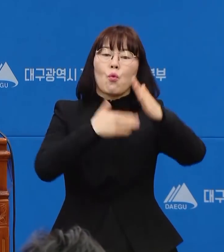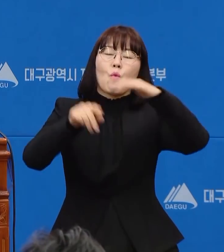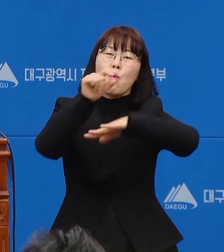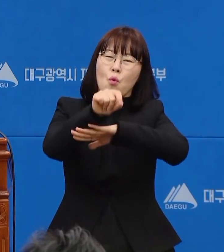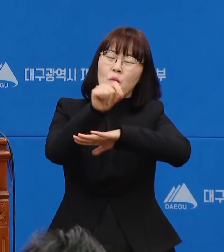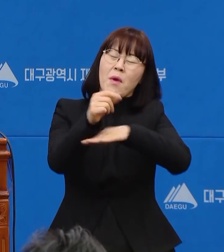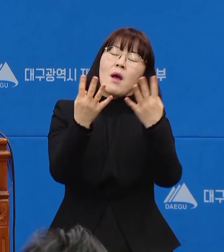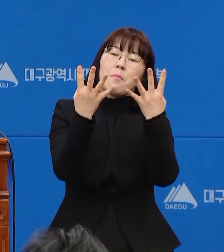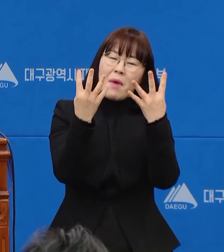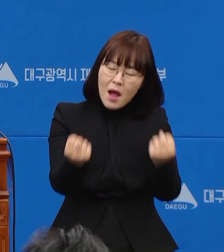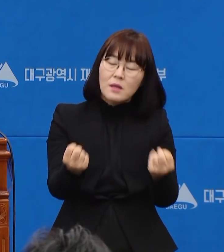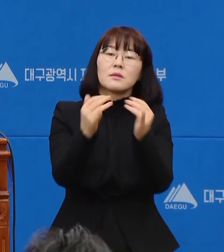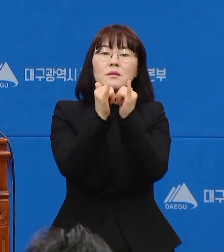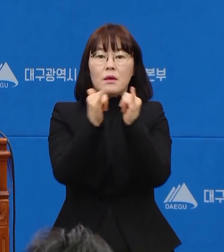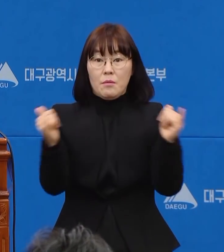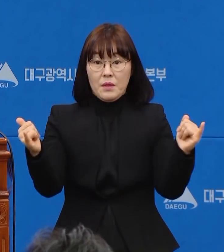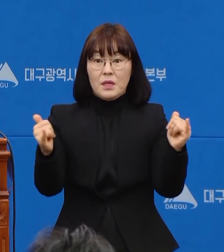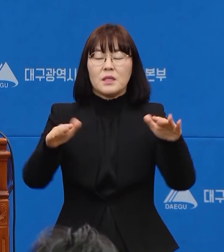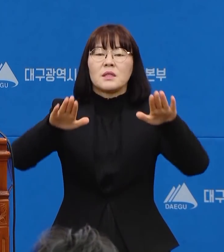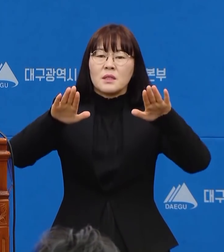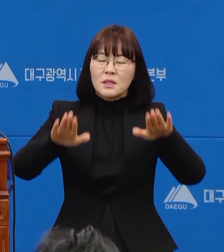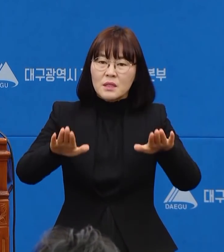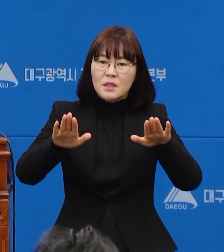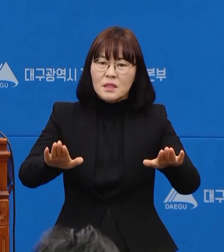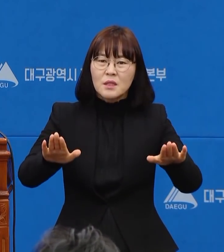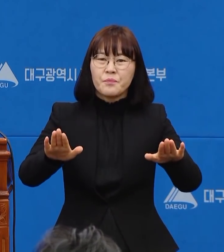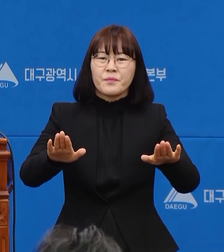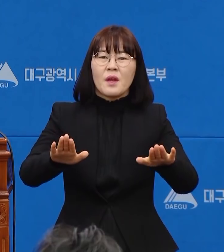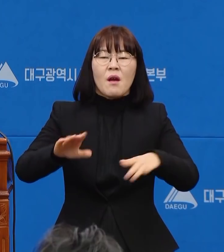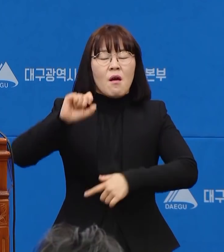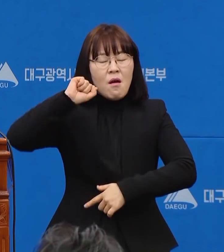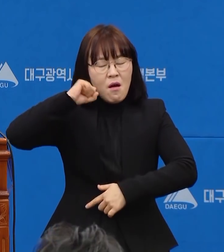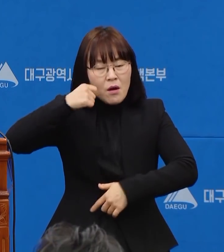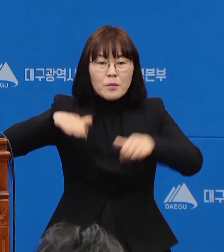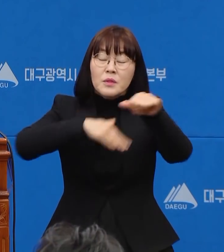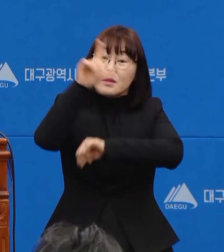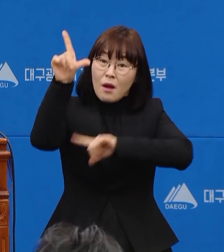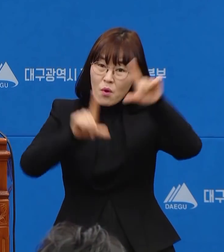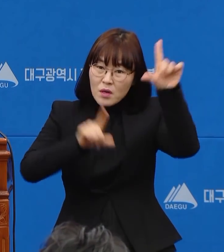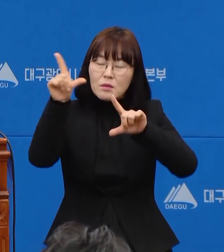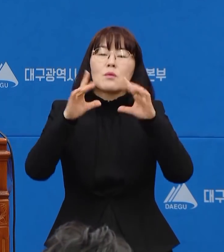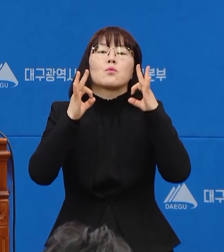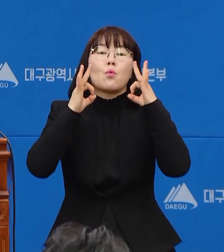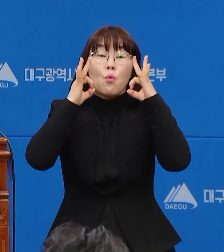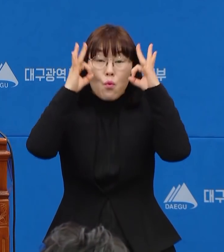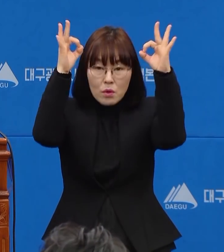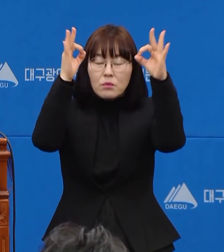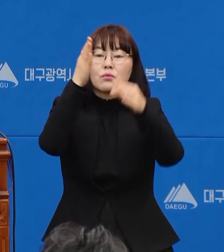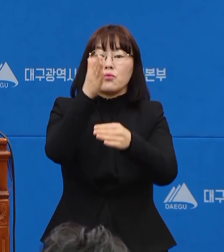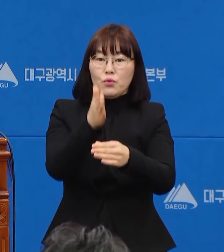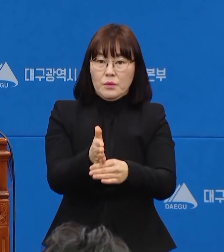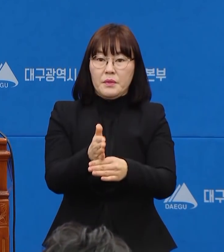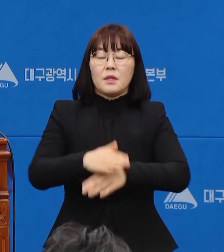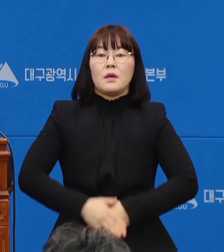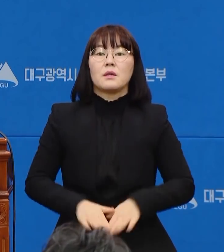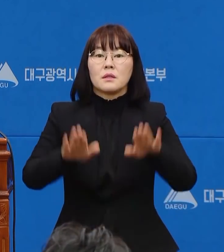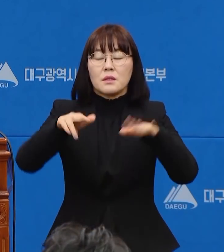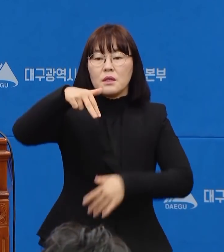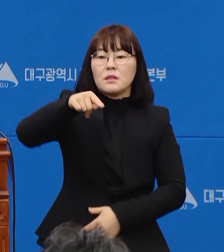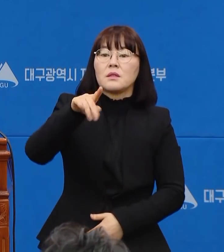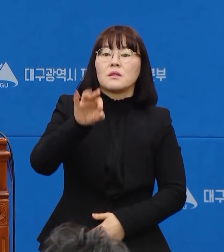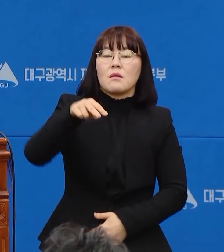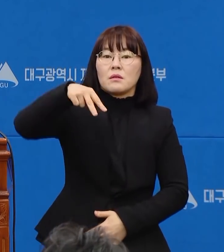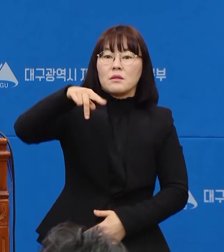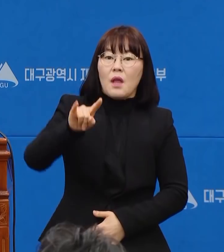사람들이 그야말로 전정터 같은 현장에서 사투를 벌이고 있습니다. 정세균